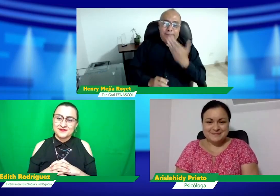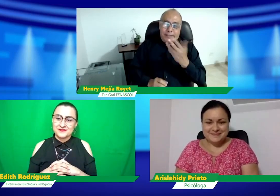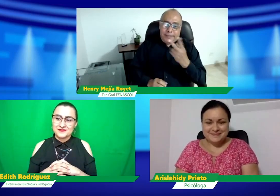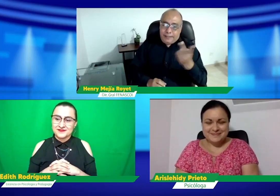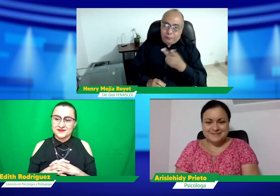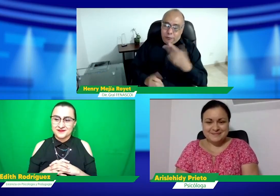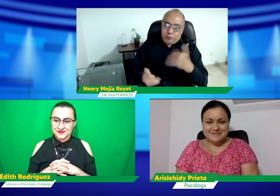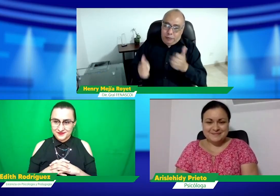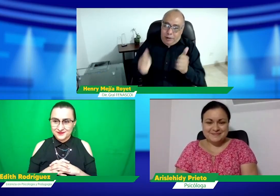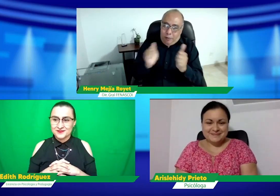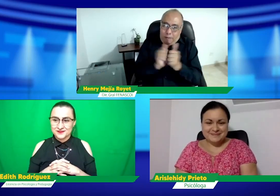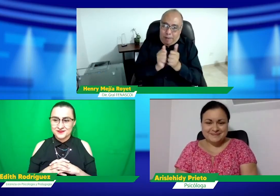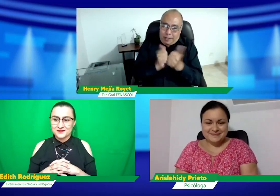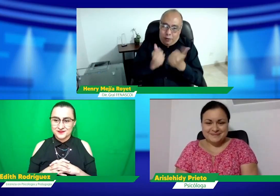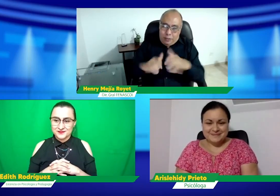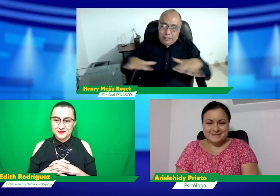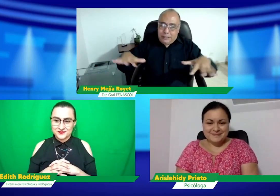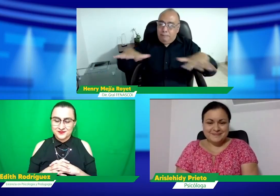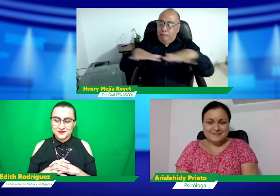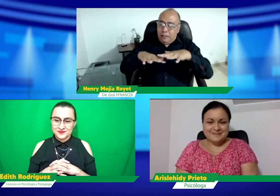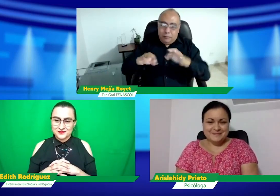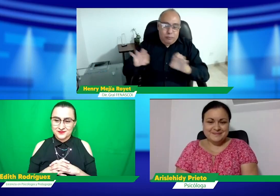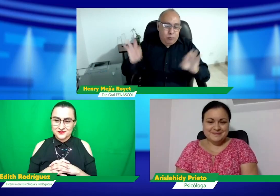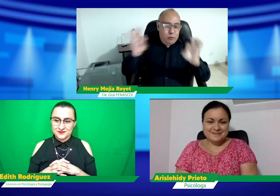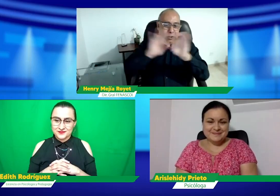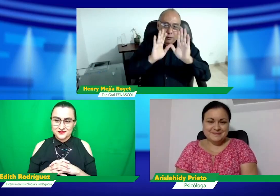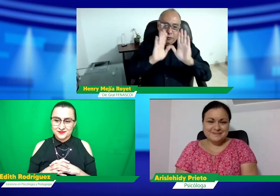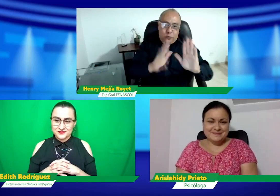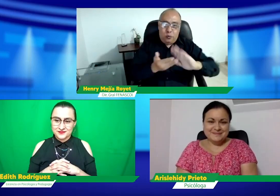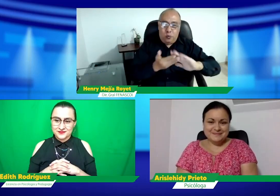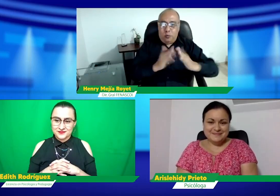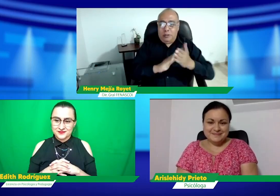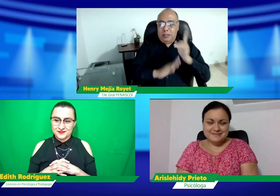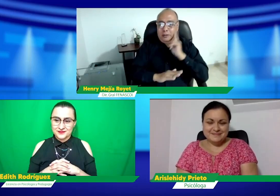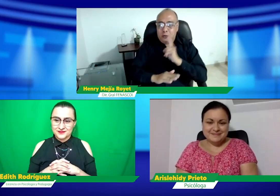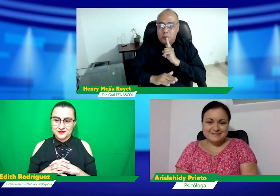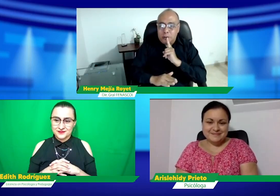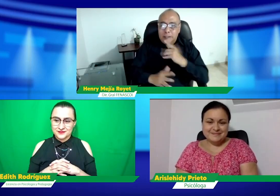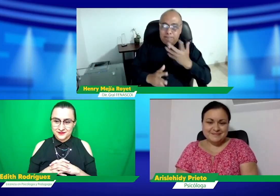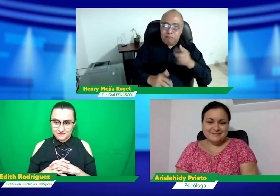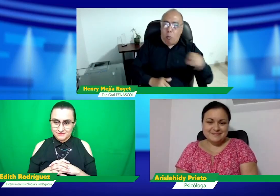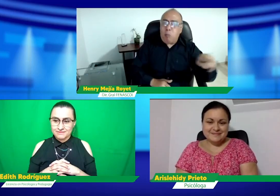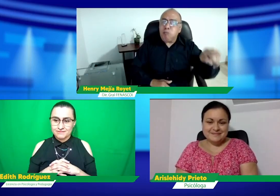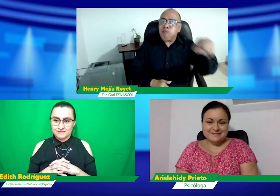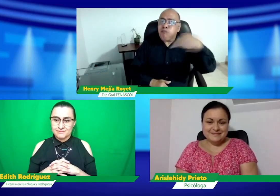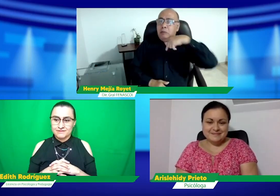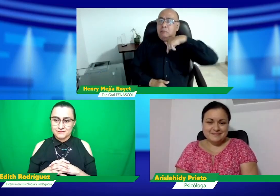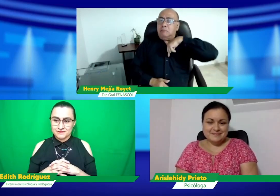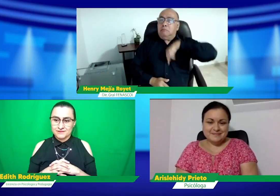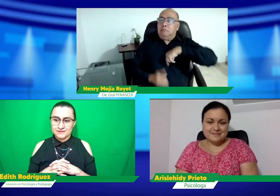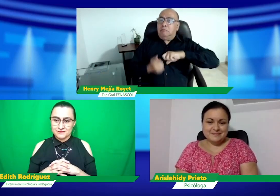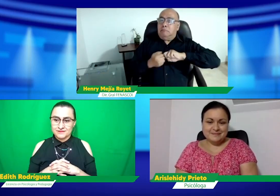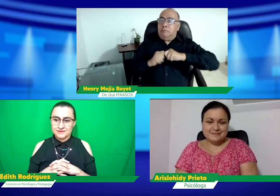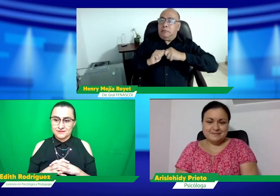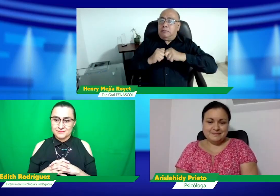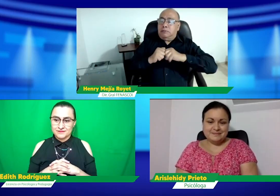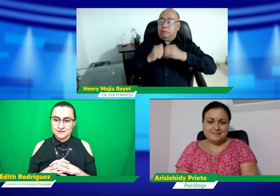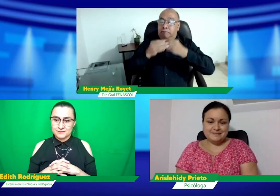Muy bien. Muchísimas gracias a las dos por acompañarnos en este espacio tan importante para la comunidad